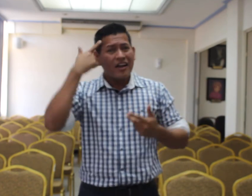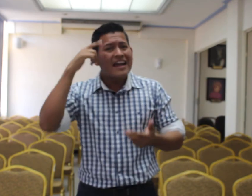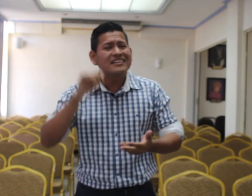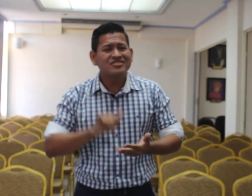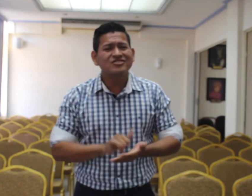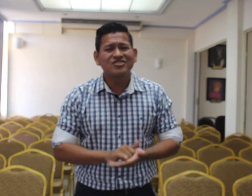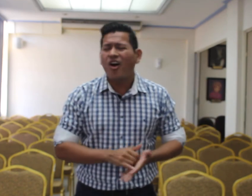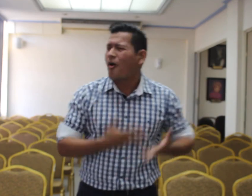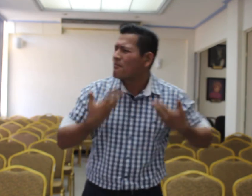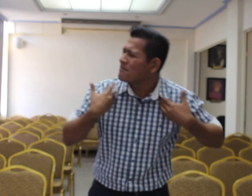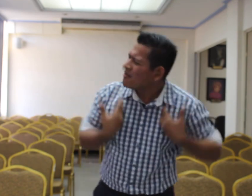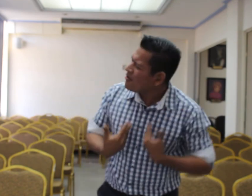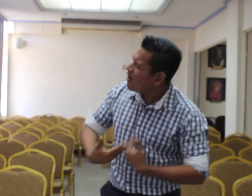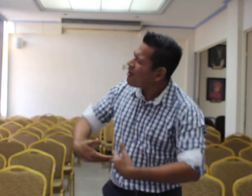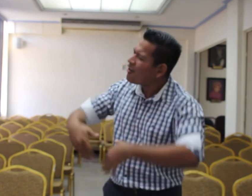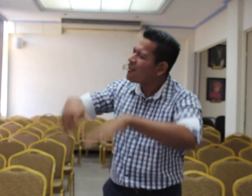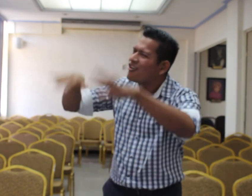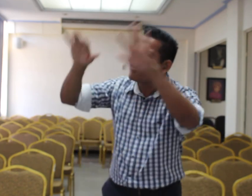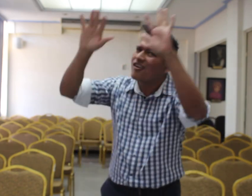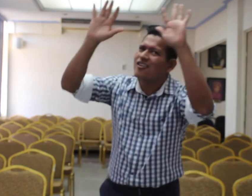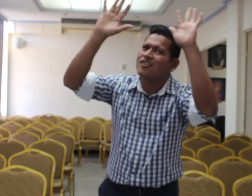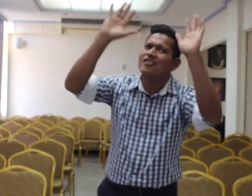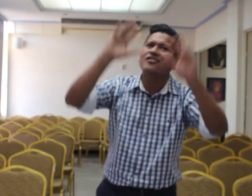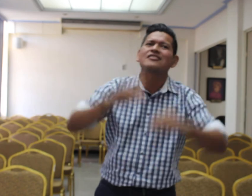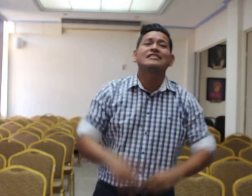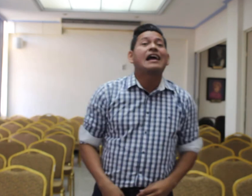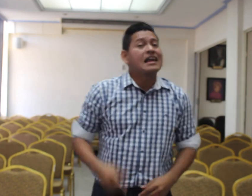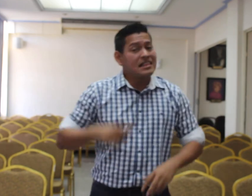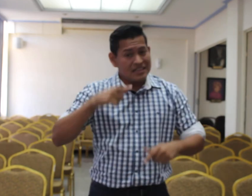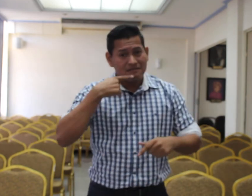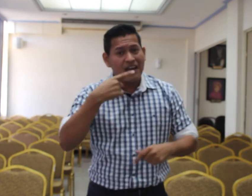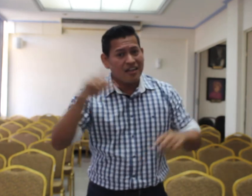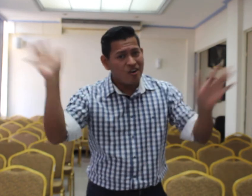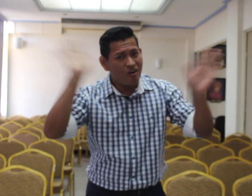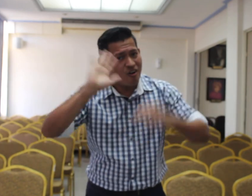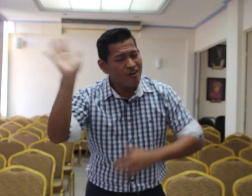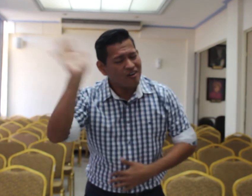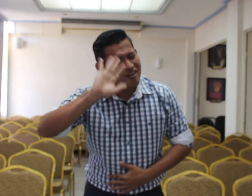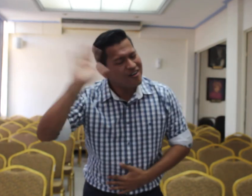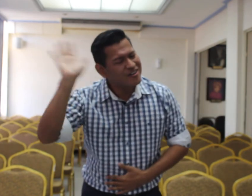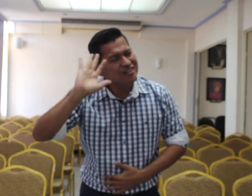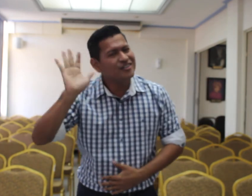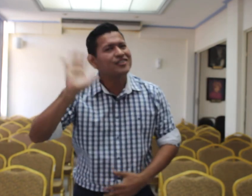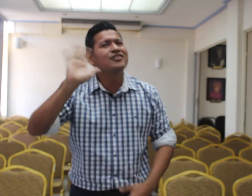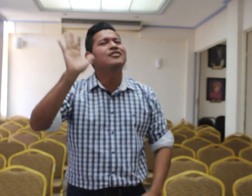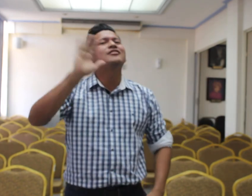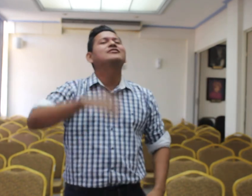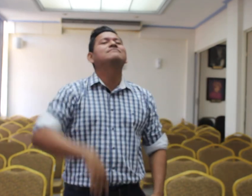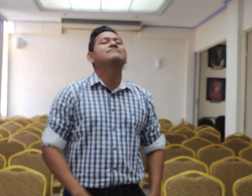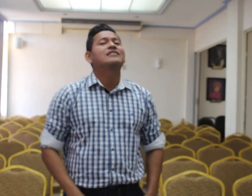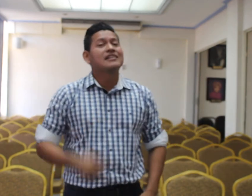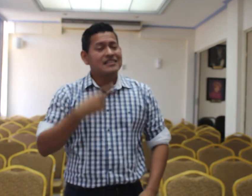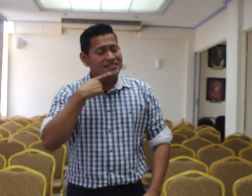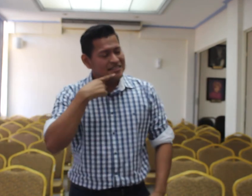eso es que me voy. Dime adiós, dime